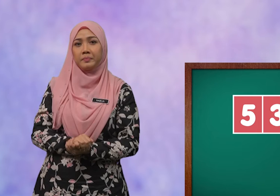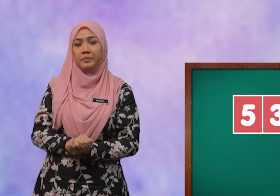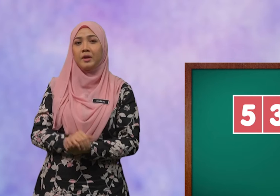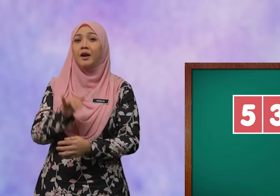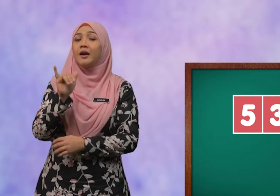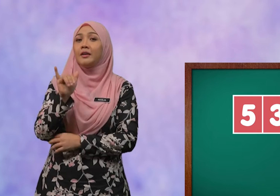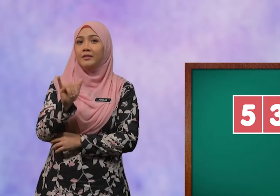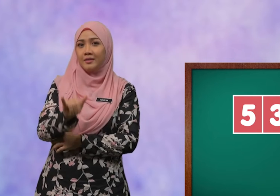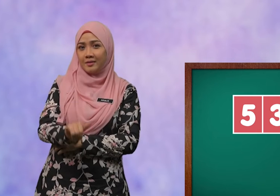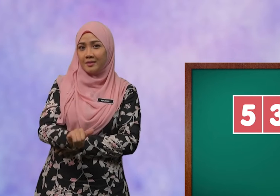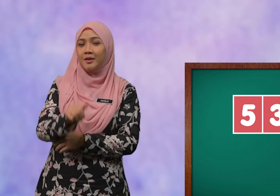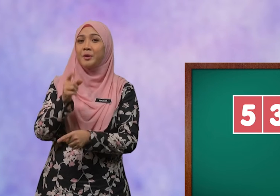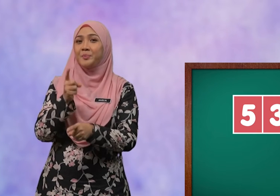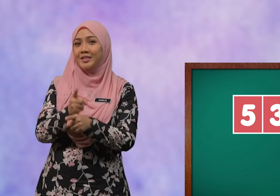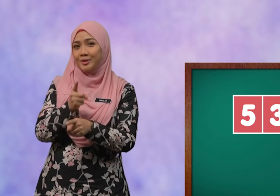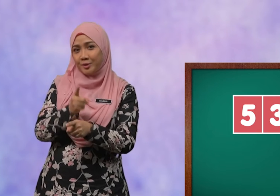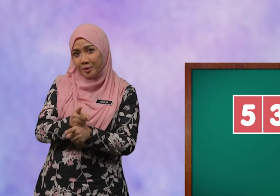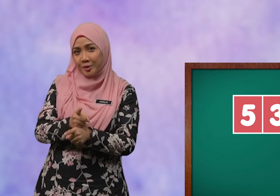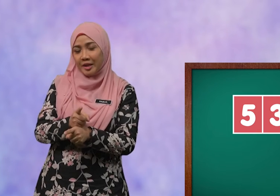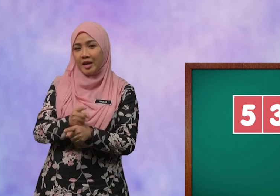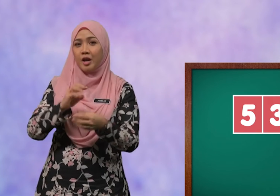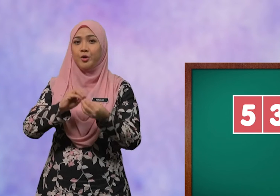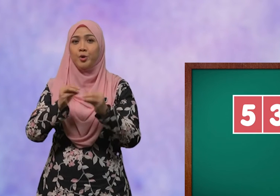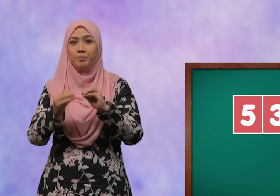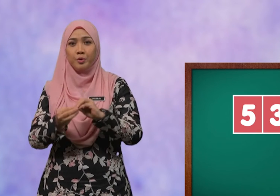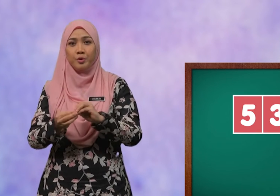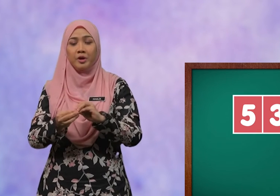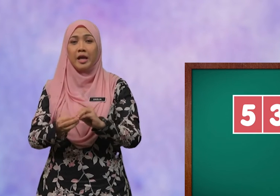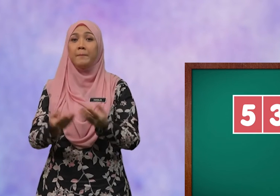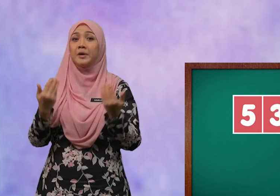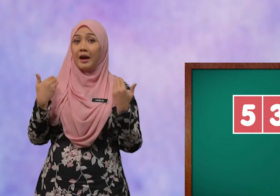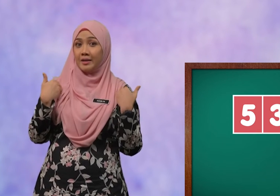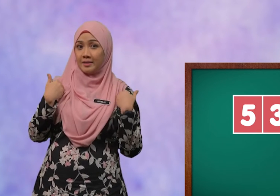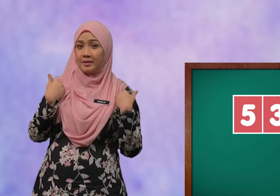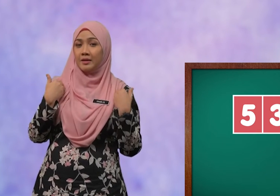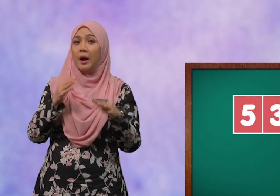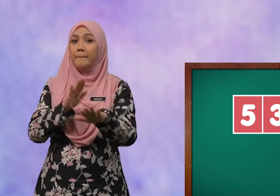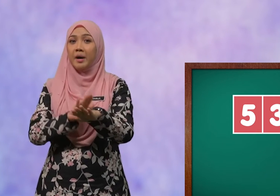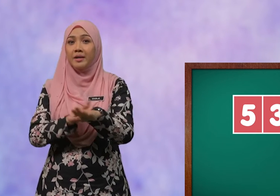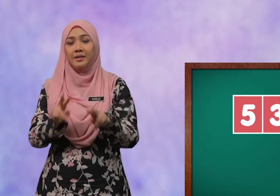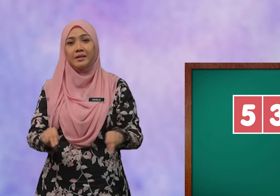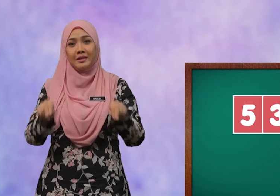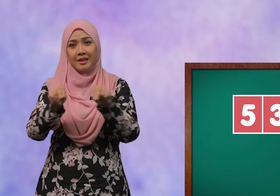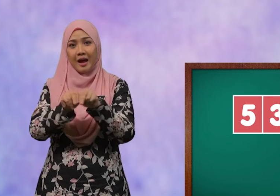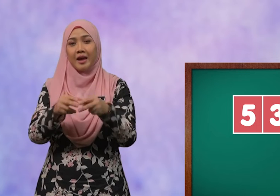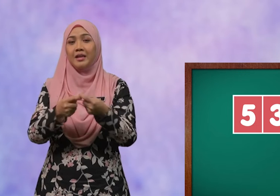Ya, betul. Nombor yang berada pada nilai